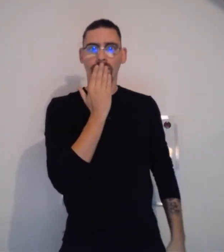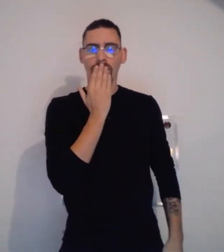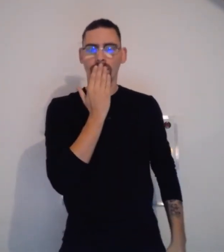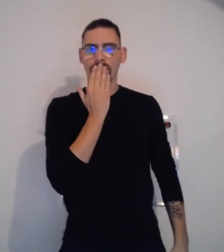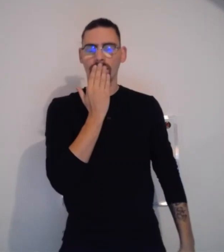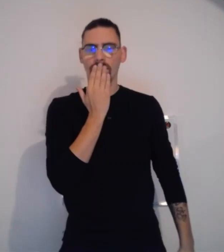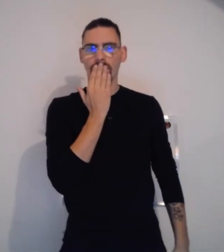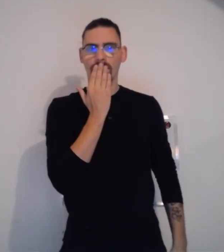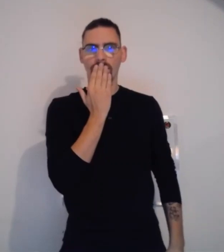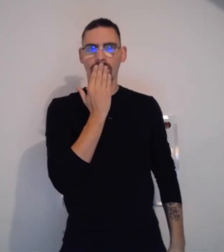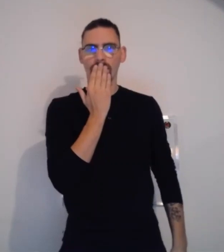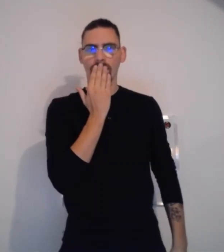C'est tout pareil.